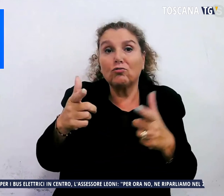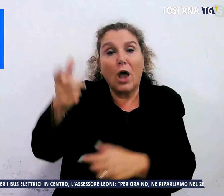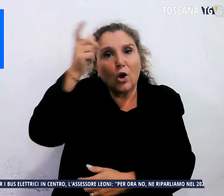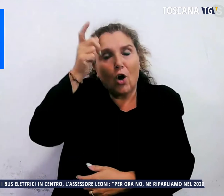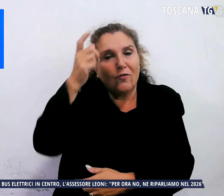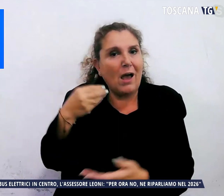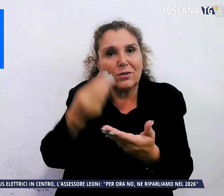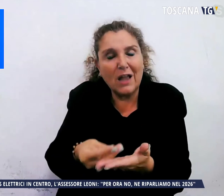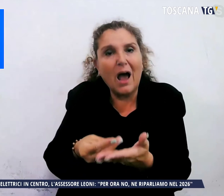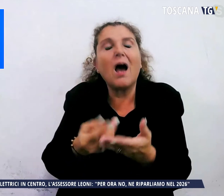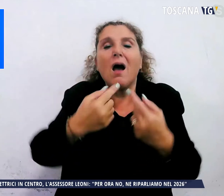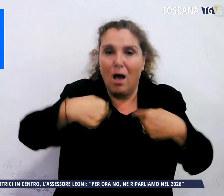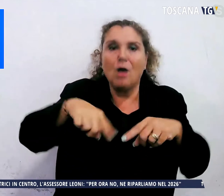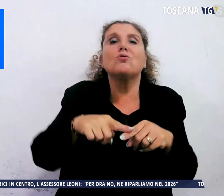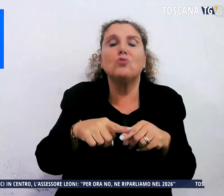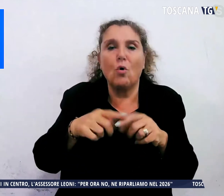noi a spingere.